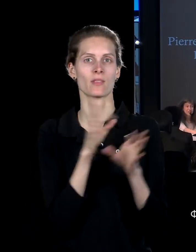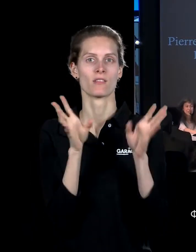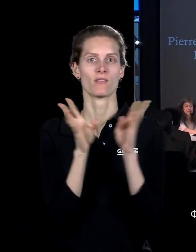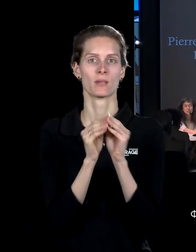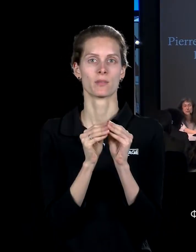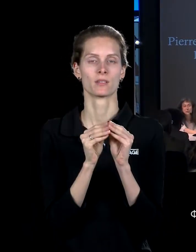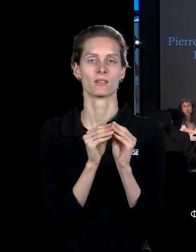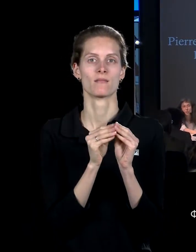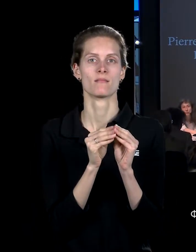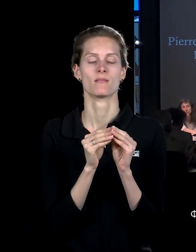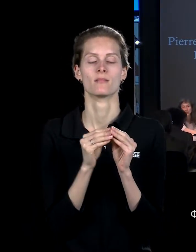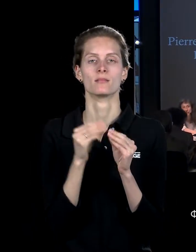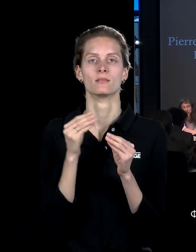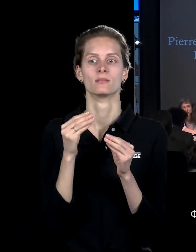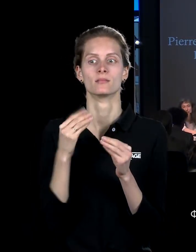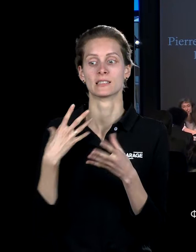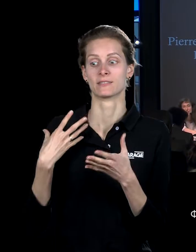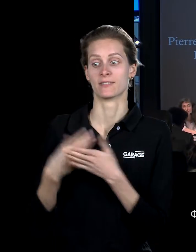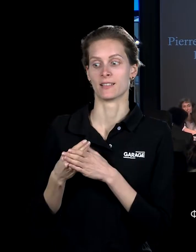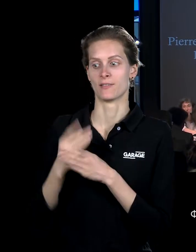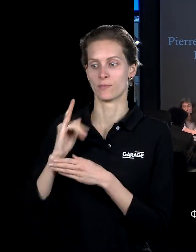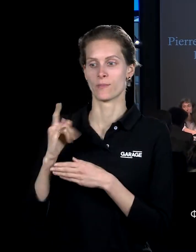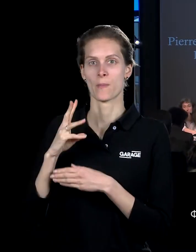взаимодействует с собственной марионеткой.